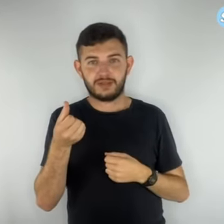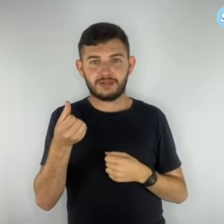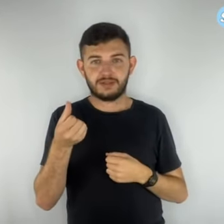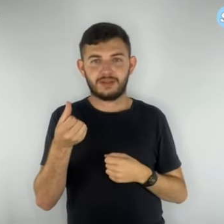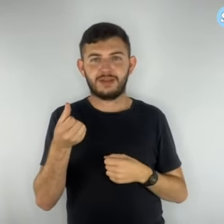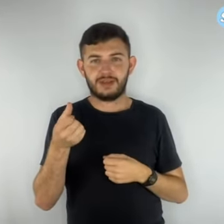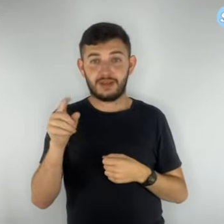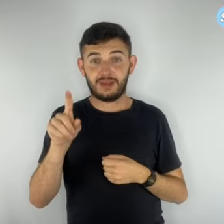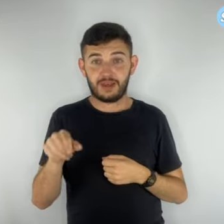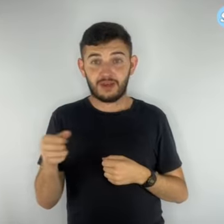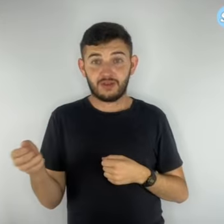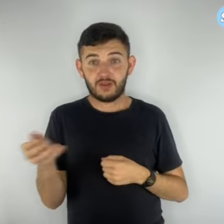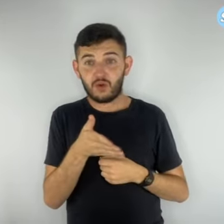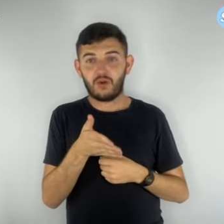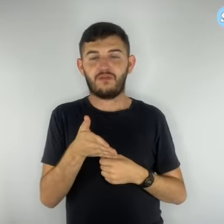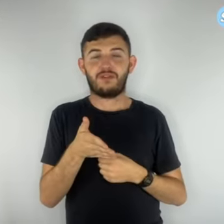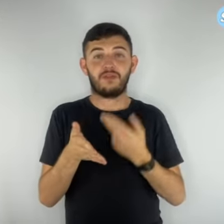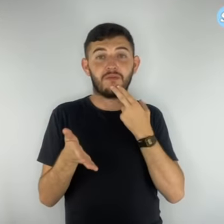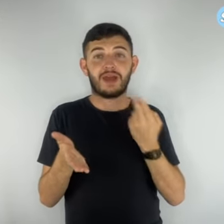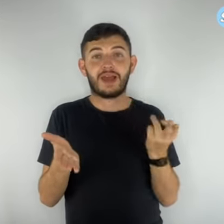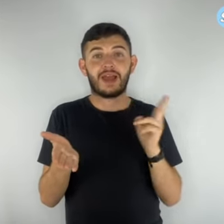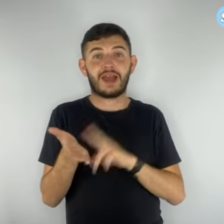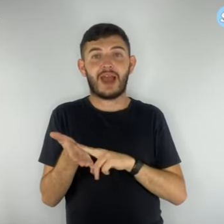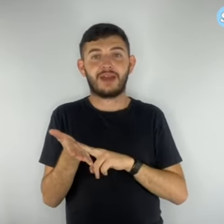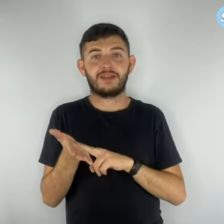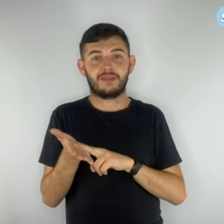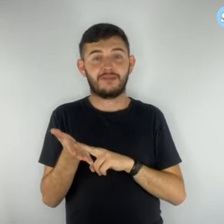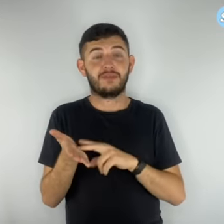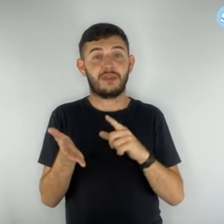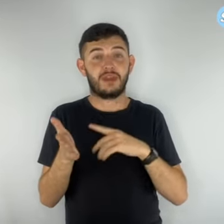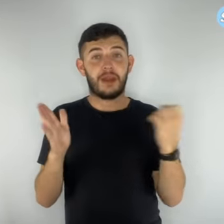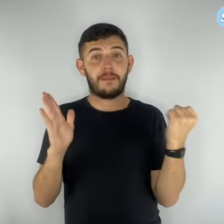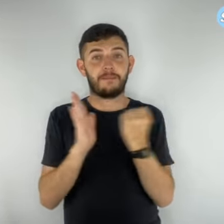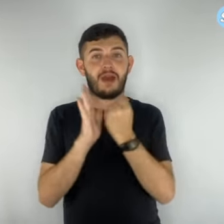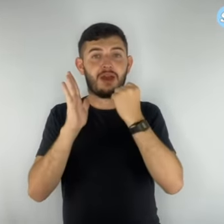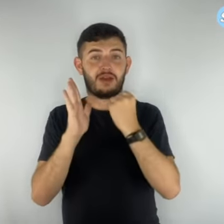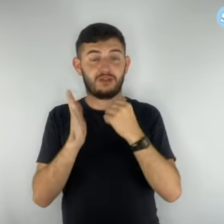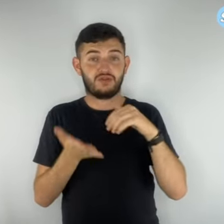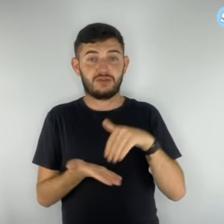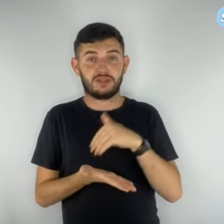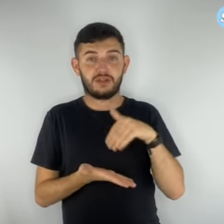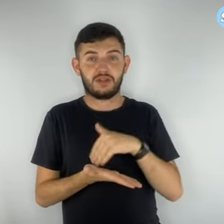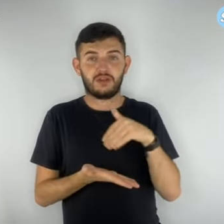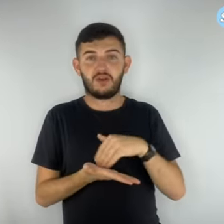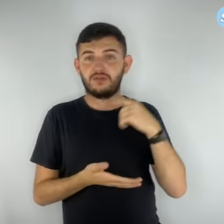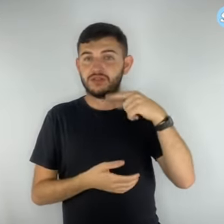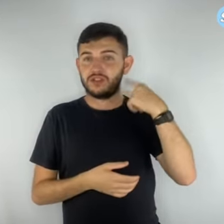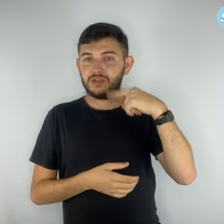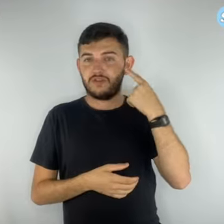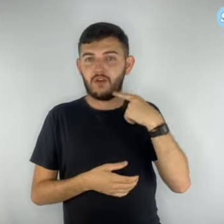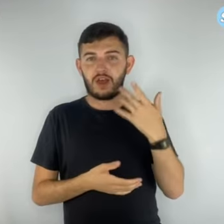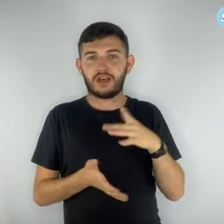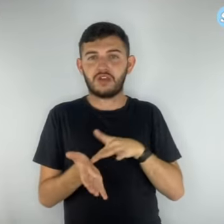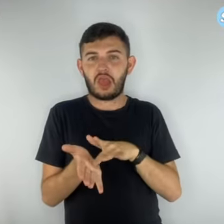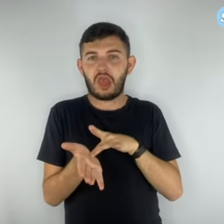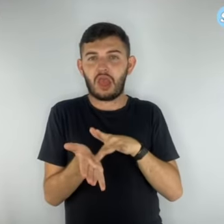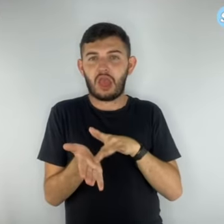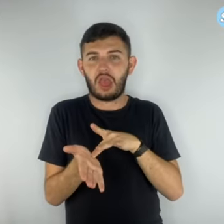carta nominal, com logomarca de Escritório de Advocacia Fantasma. O documento falso é enviado